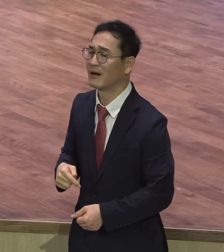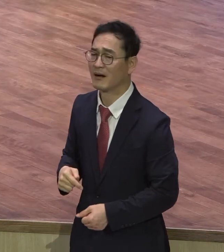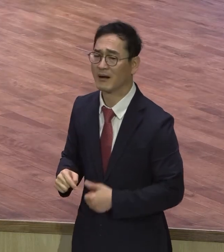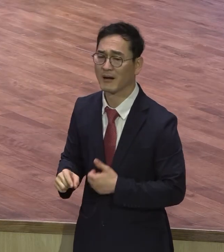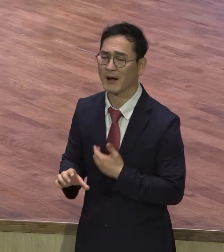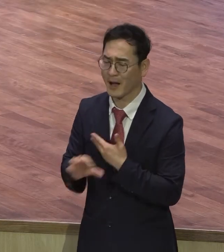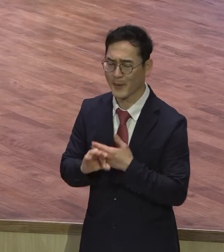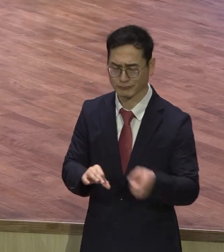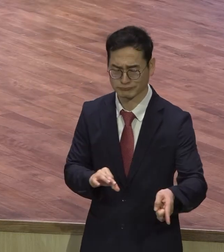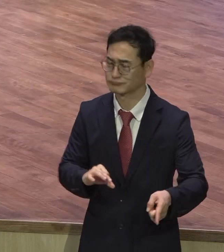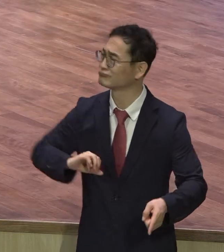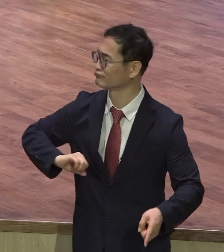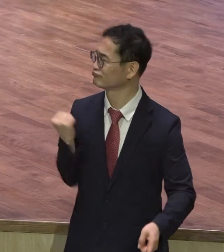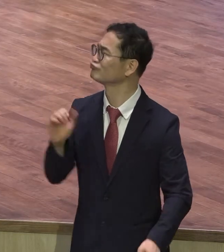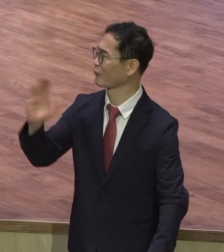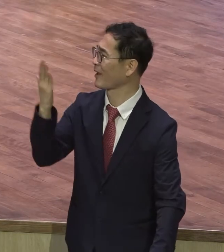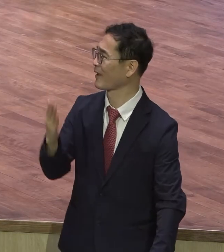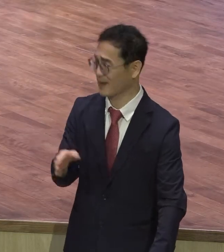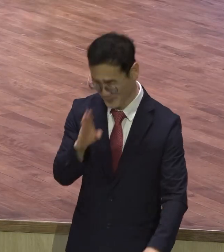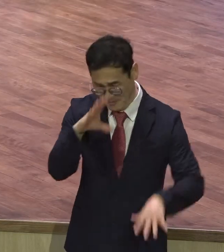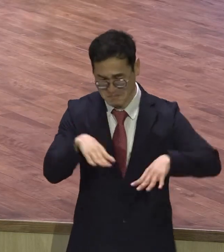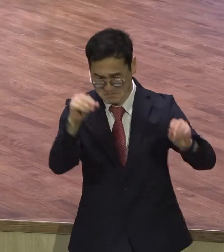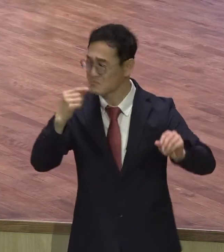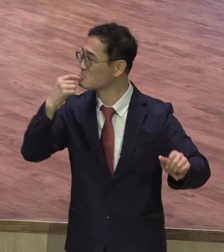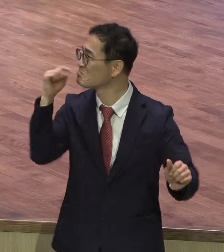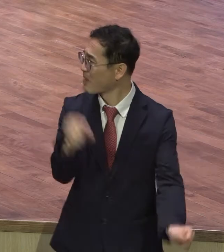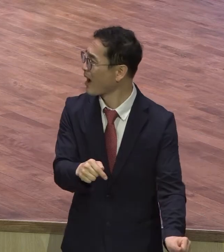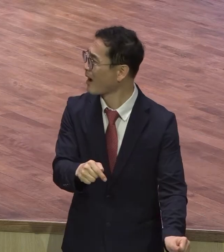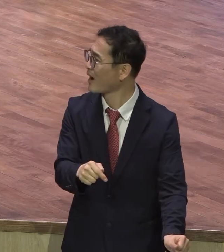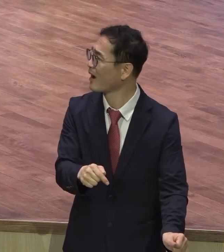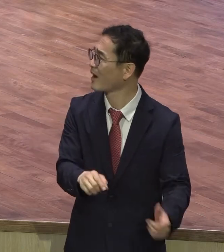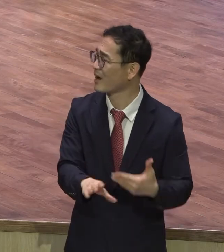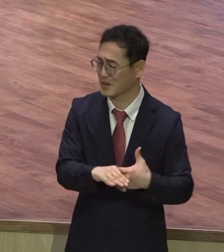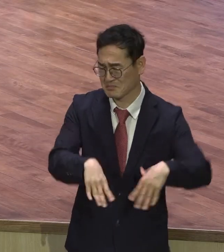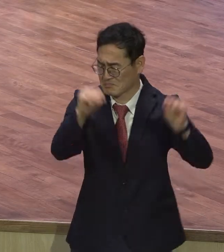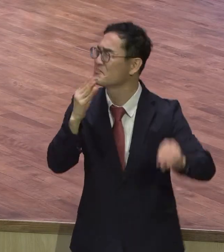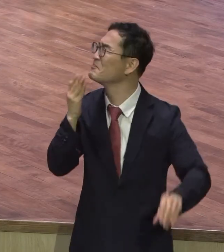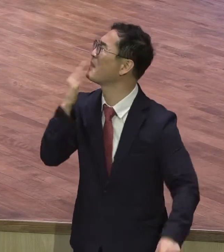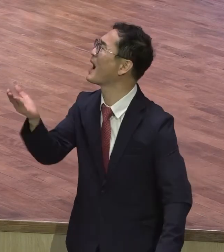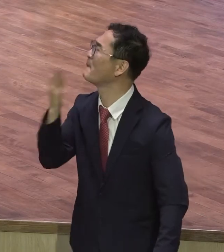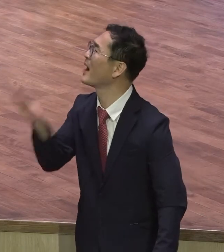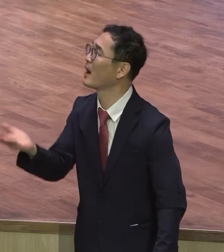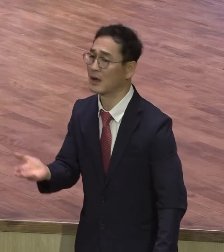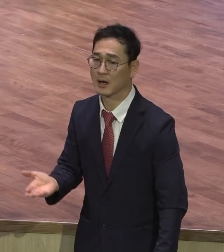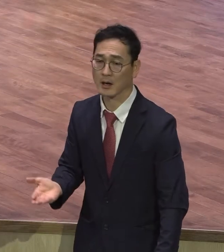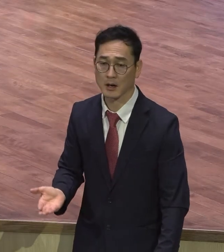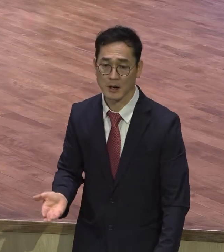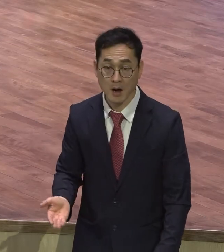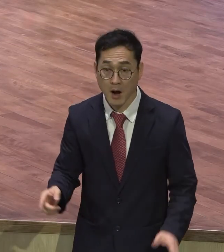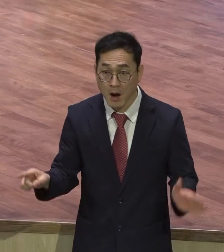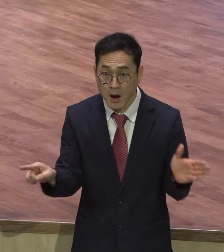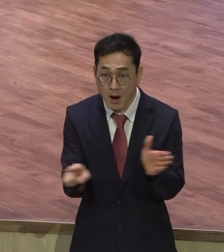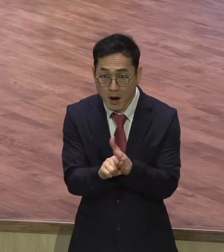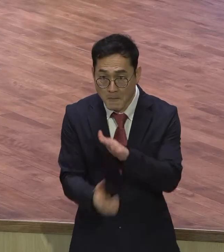그러면 내 하인이 낫게 나이다. 대단한 믿음의 고백이지요. 집에 오실 필요 없습니다.